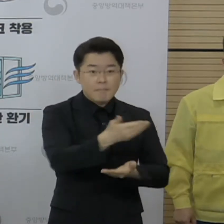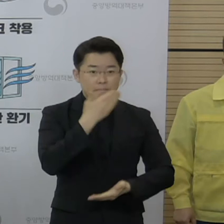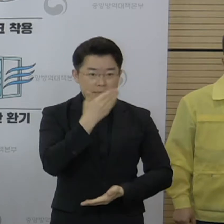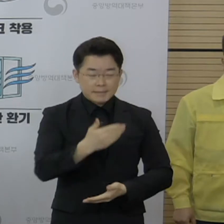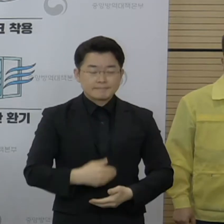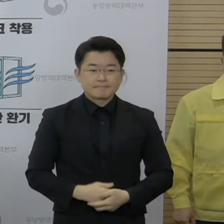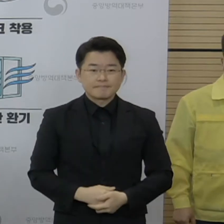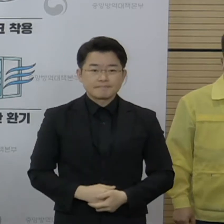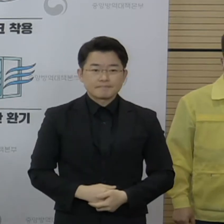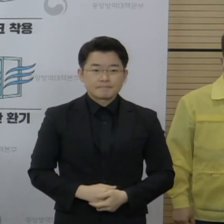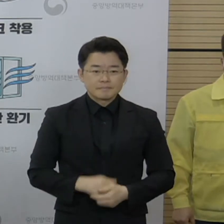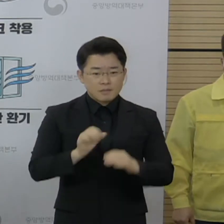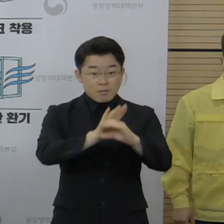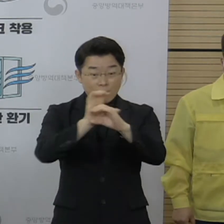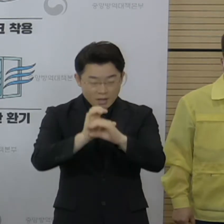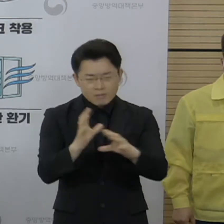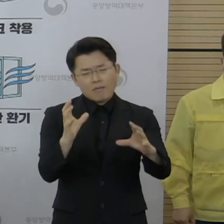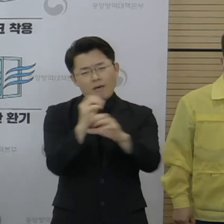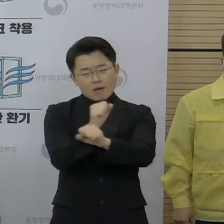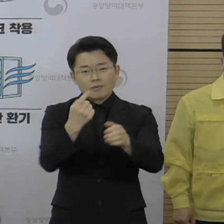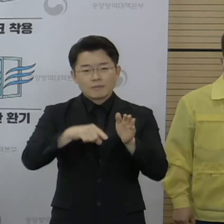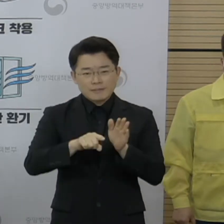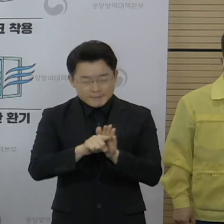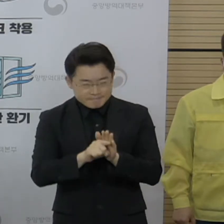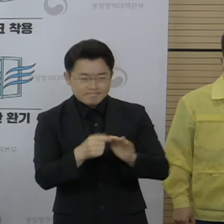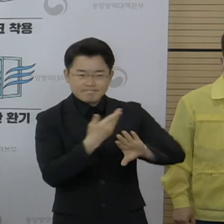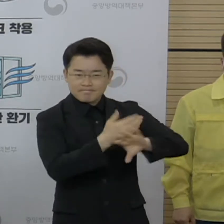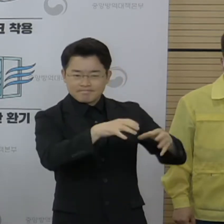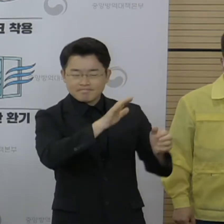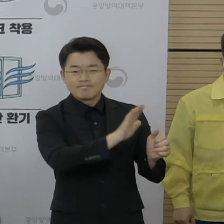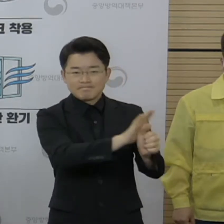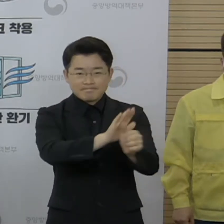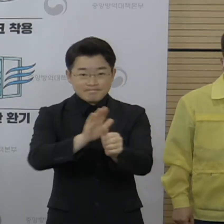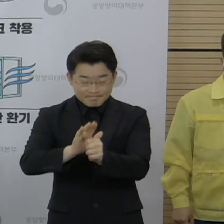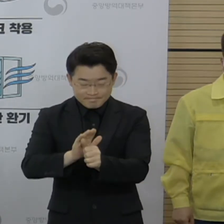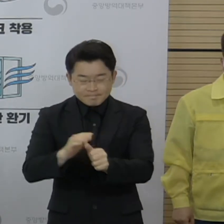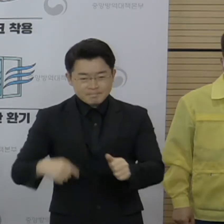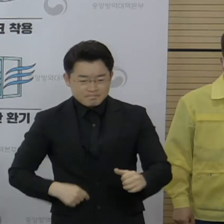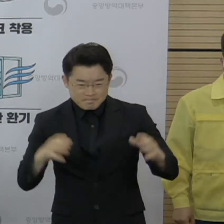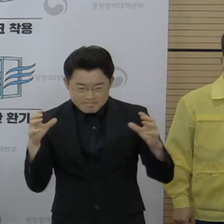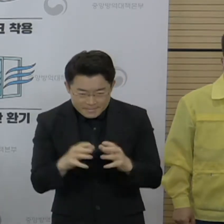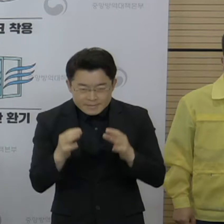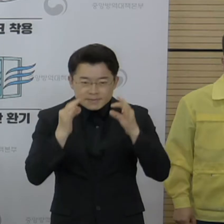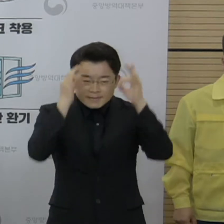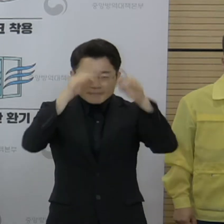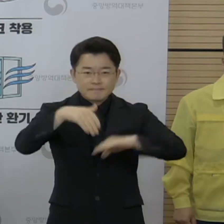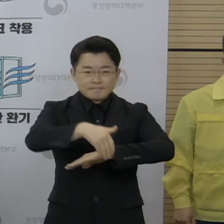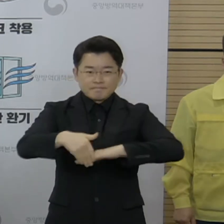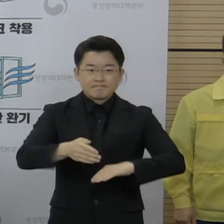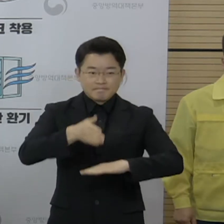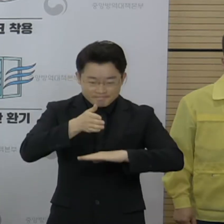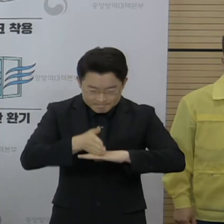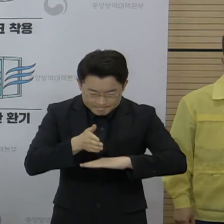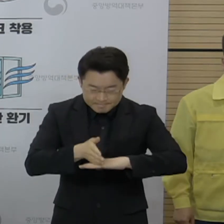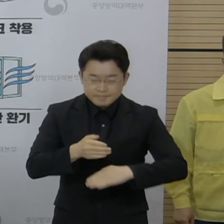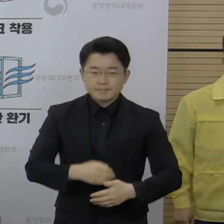코로나19 극복을 위해 다른 국가들과 적극적으로 협력하도록 하겠습니다. 감사합니다.